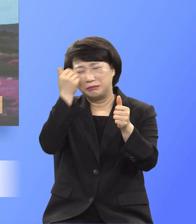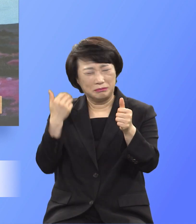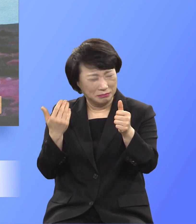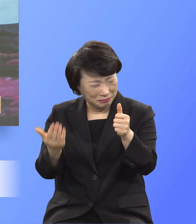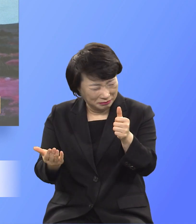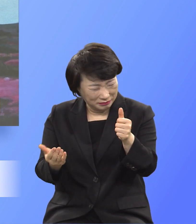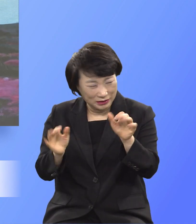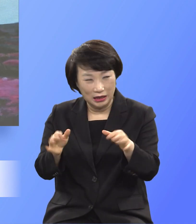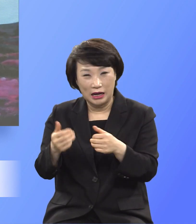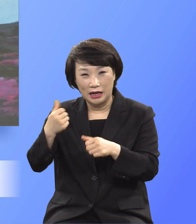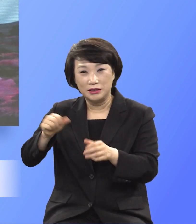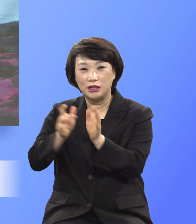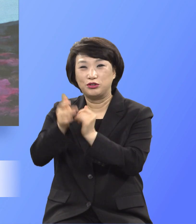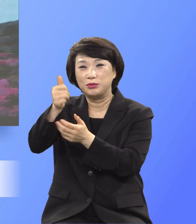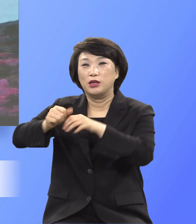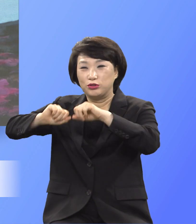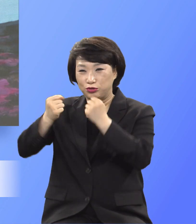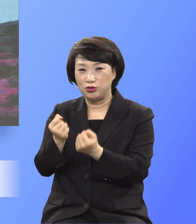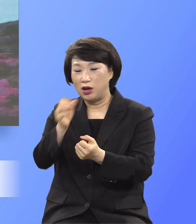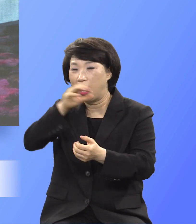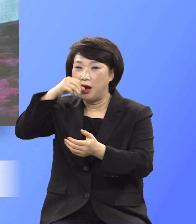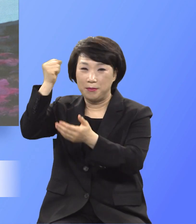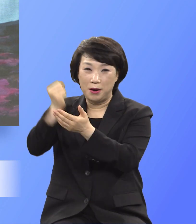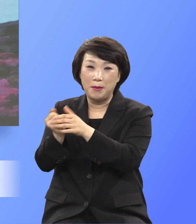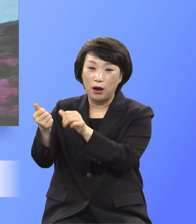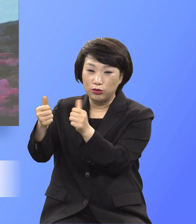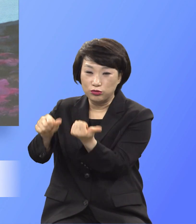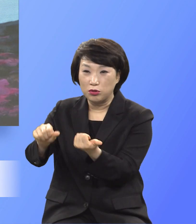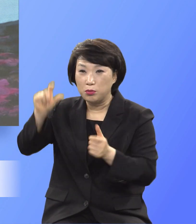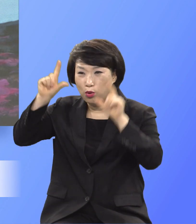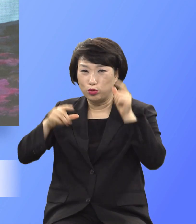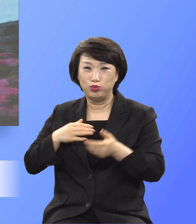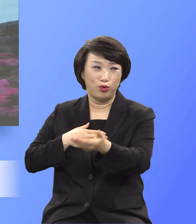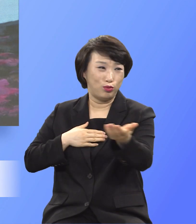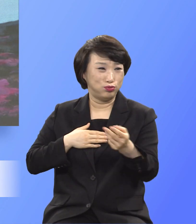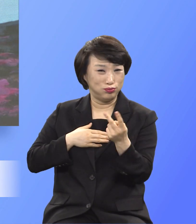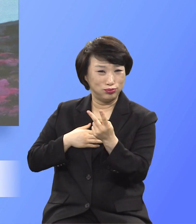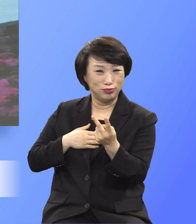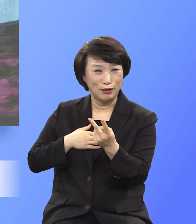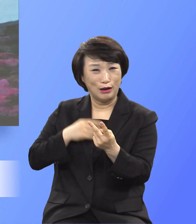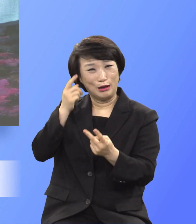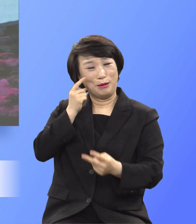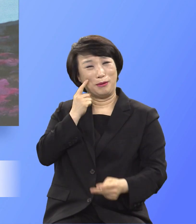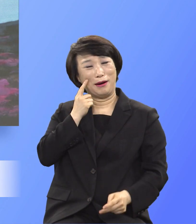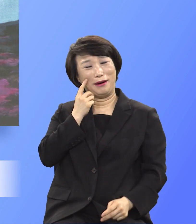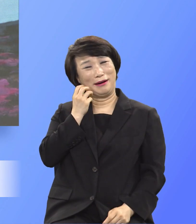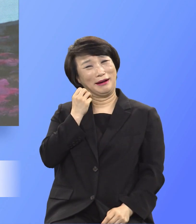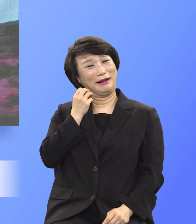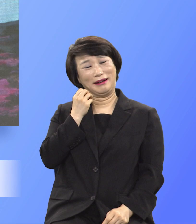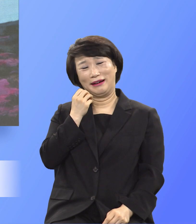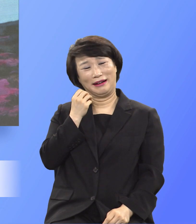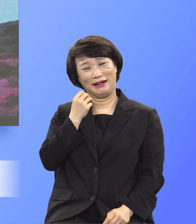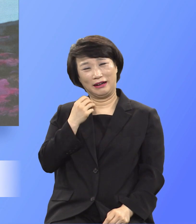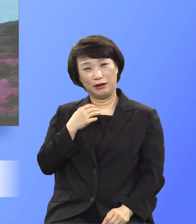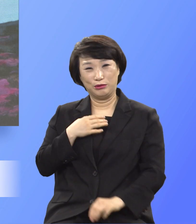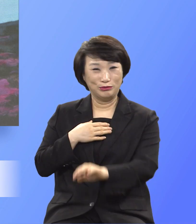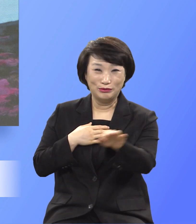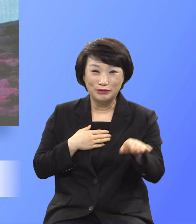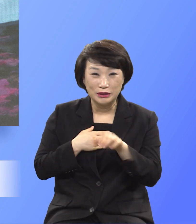순종으로 죽으시는 그 모습이 상상이 잘 안되는 일이잖아요. 우리는 그렇게 구원받은